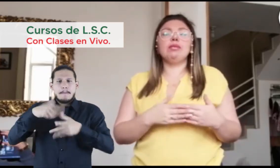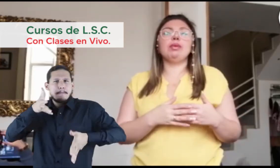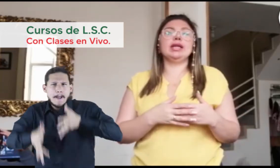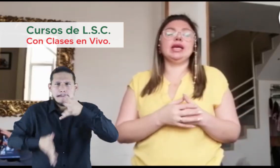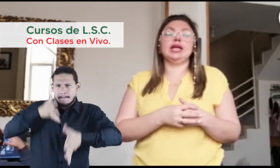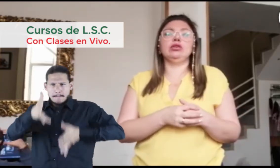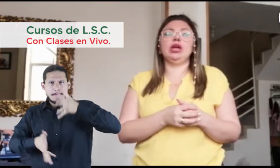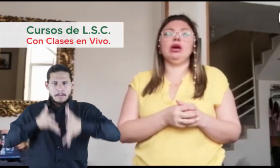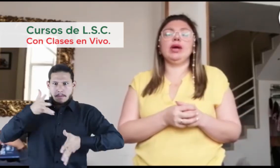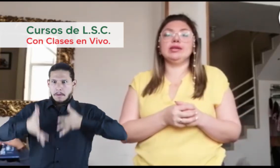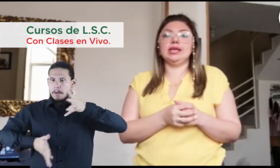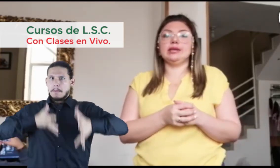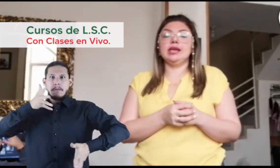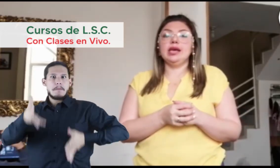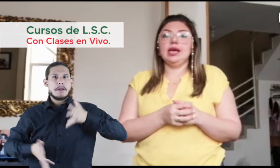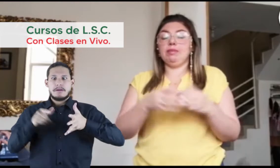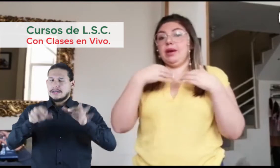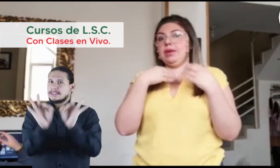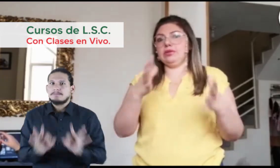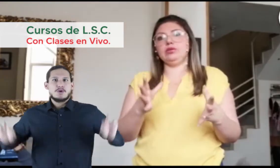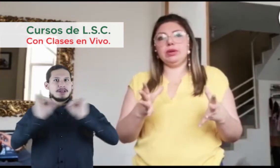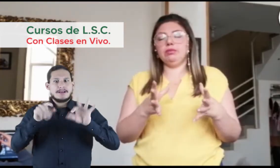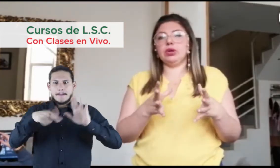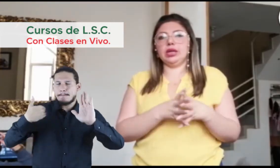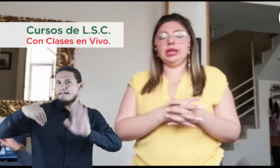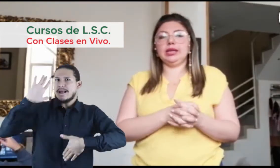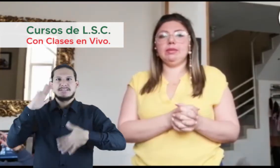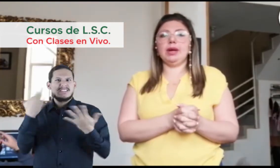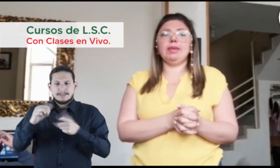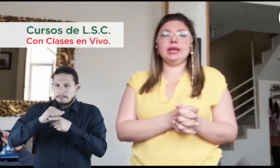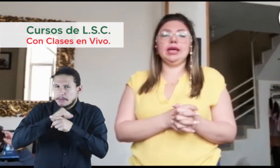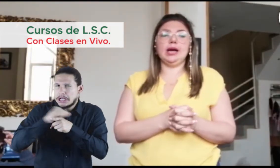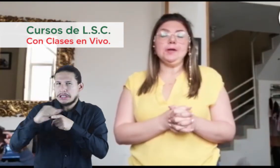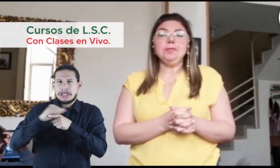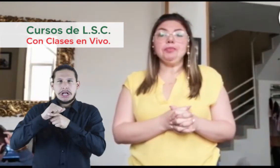el tiempo practicando lengua de señas y para mí es súper importante el tema de practicar.